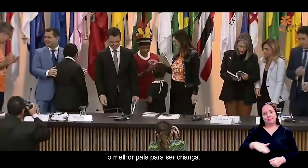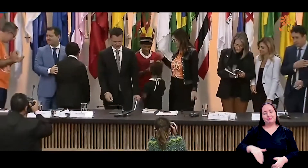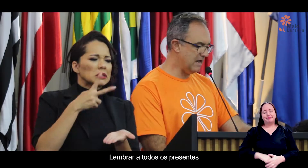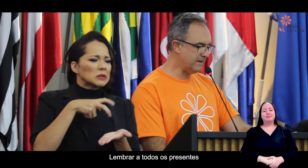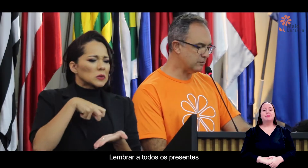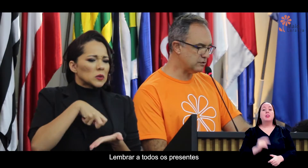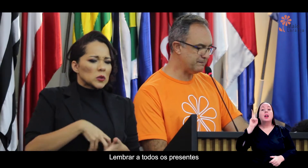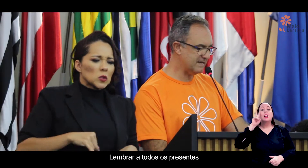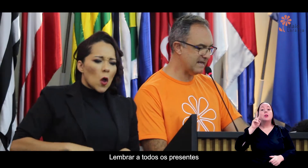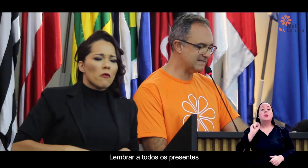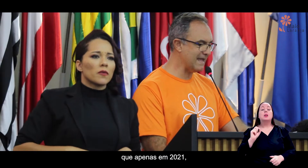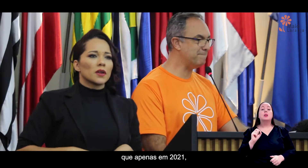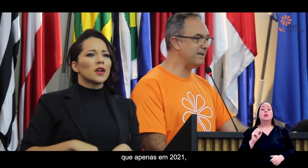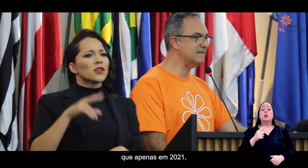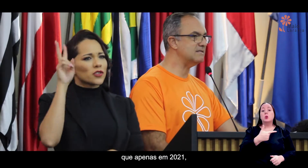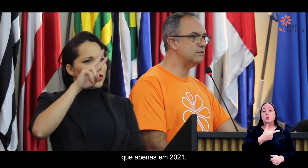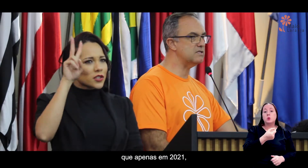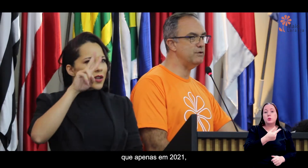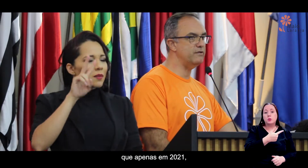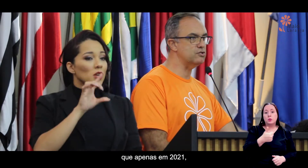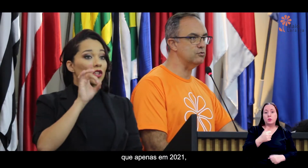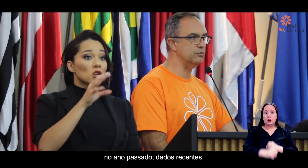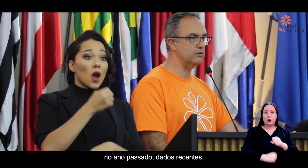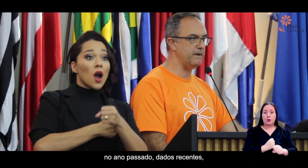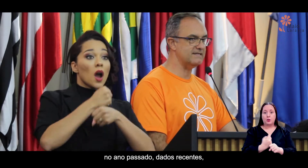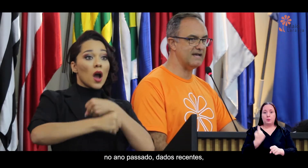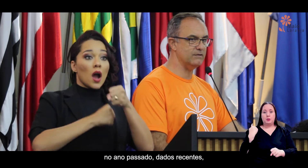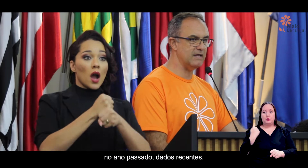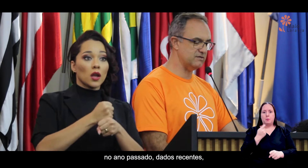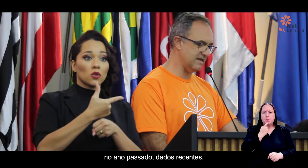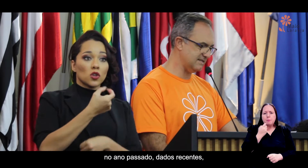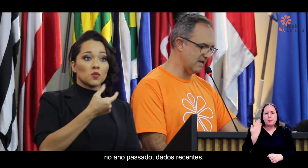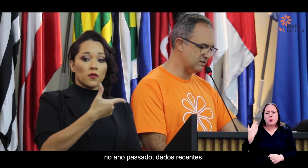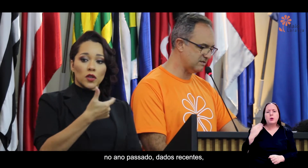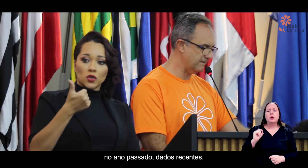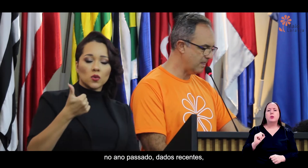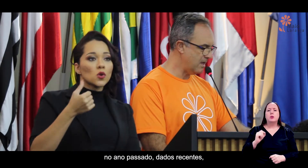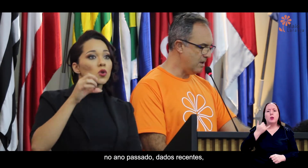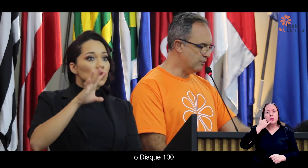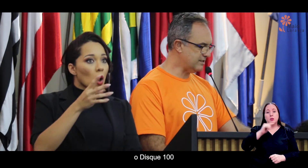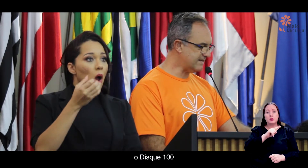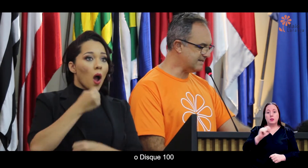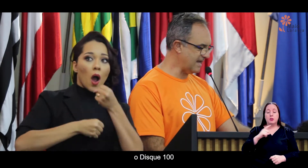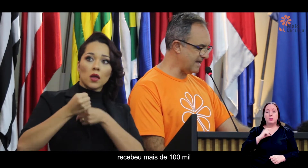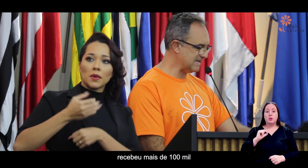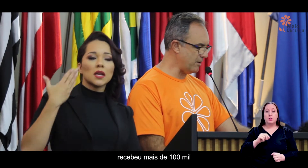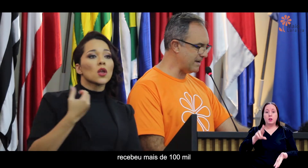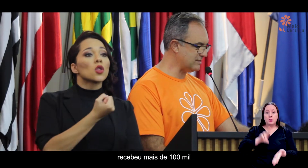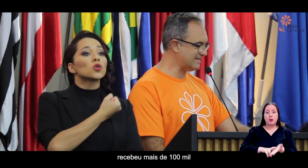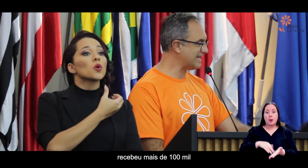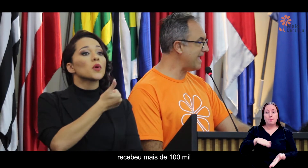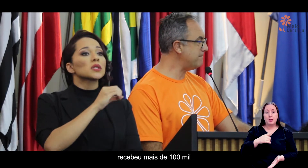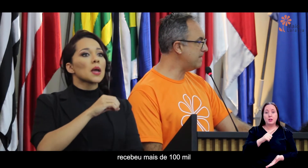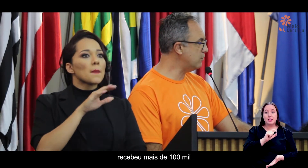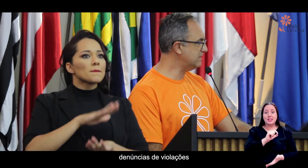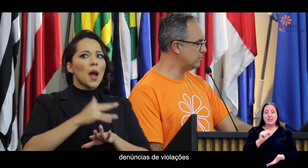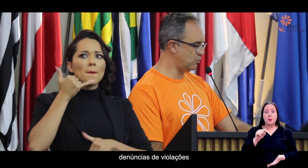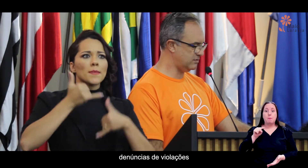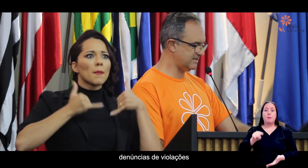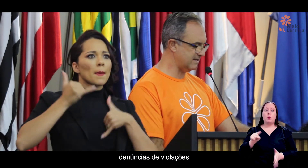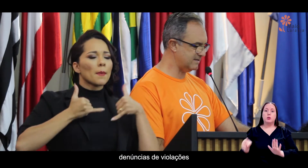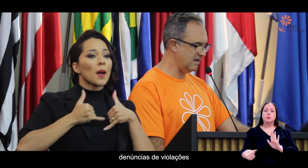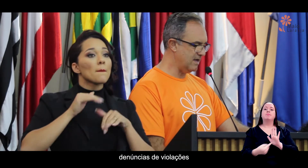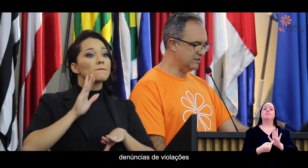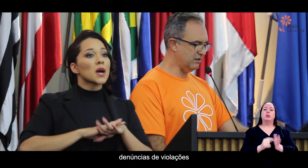criança. Lembra todos os presentes que apenas em 2021, no ano passado, dados recentes, o Disque 100 recebeu mais de 100 mil